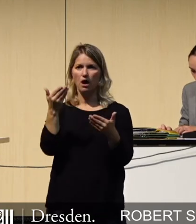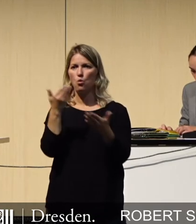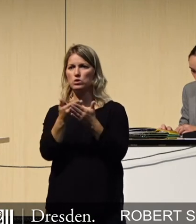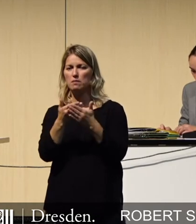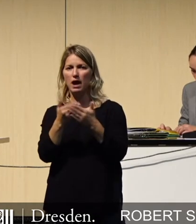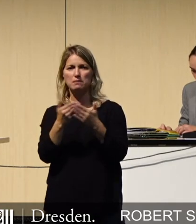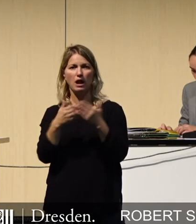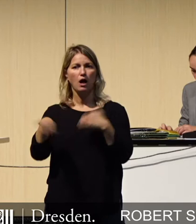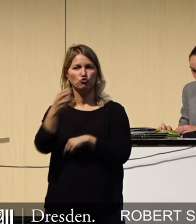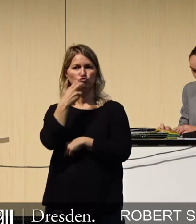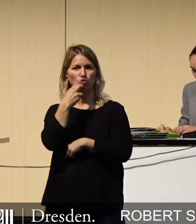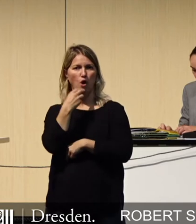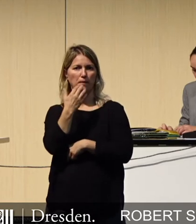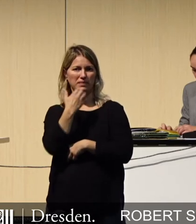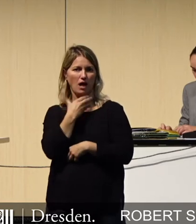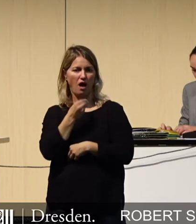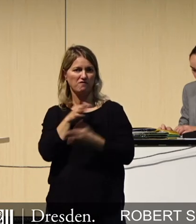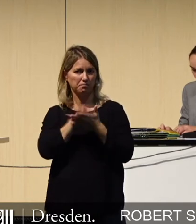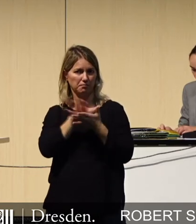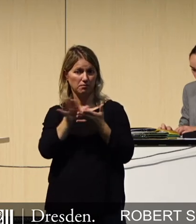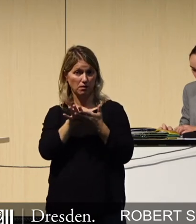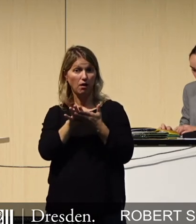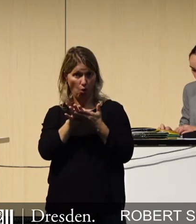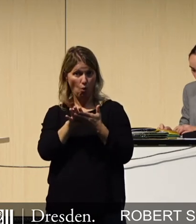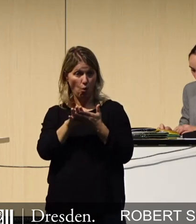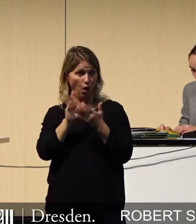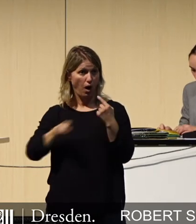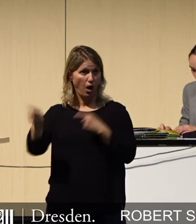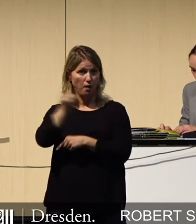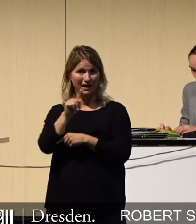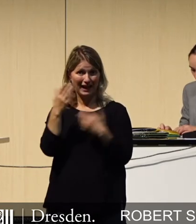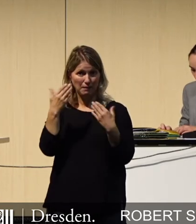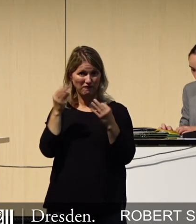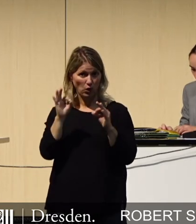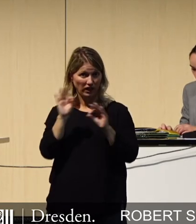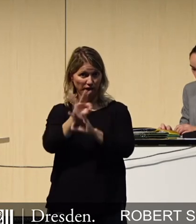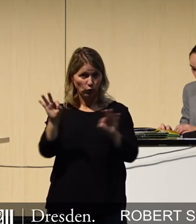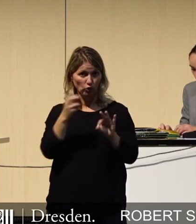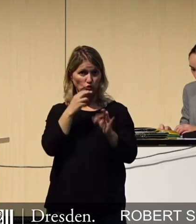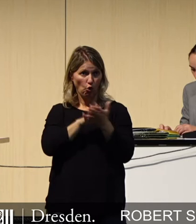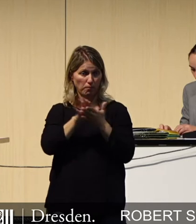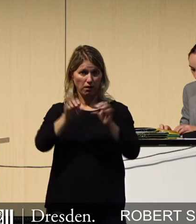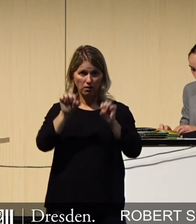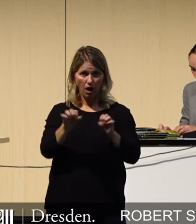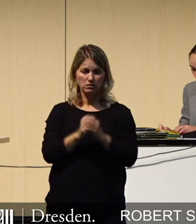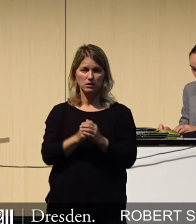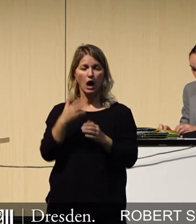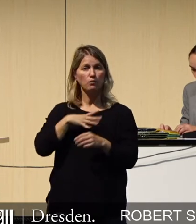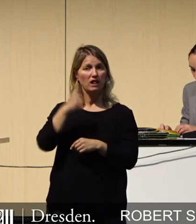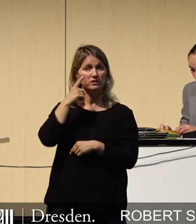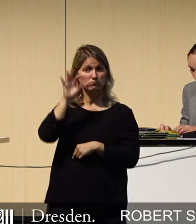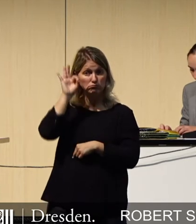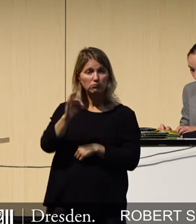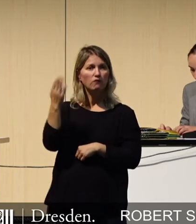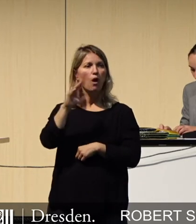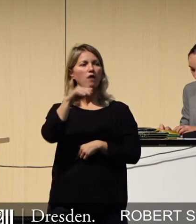immer weiter wachsende Strombedarf klimafreundlich gedeckt werden kann. Und wir wollen auch wissen, ob 5G überhaupt die Vorteile bringt,